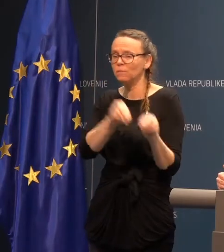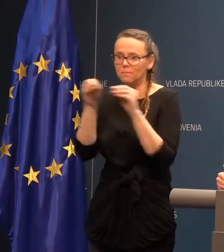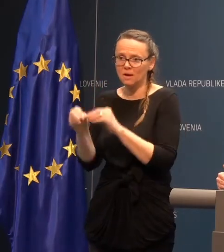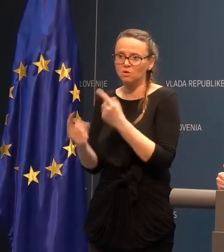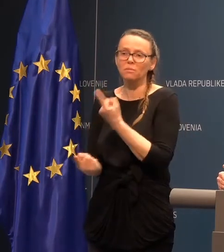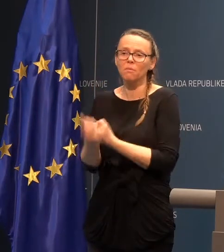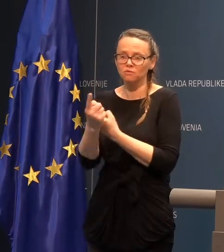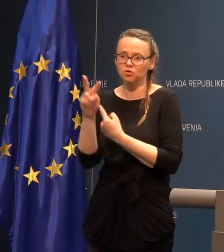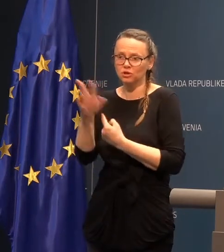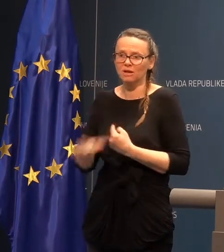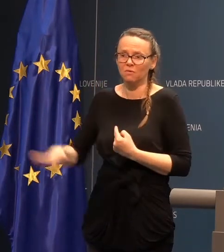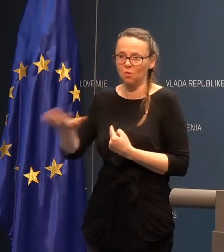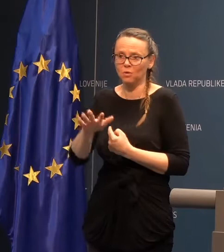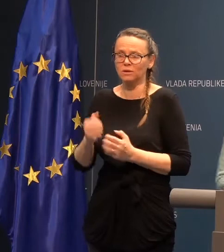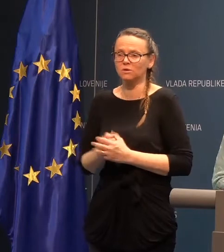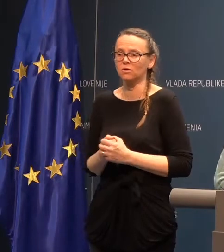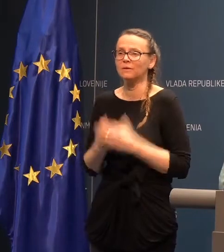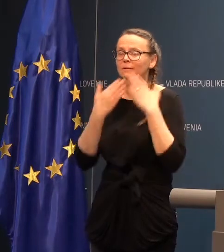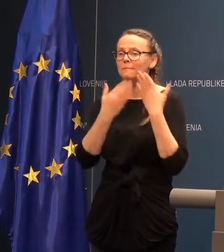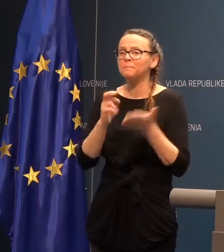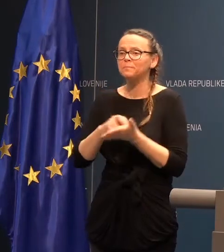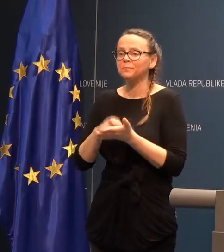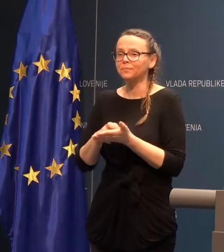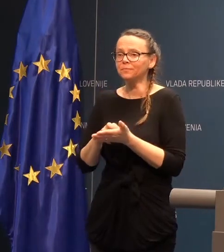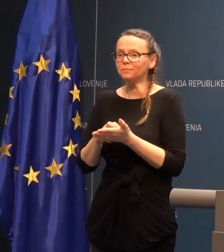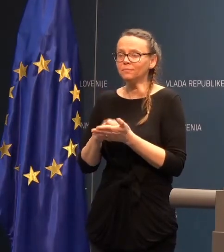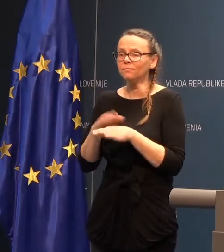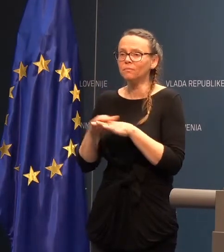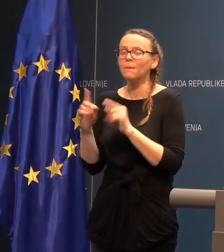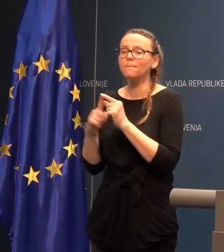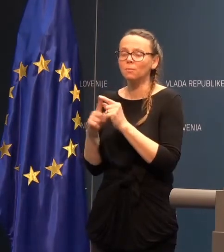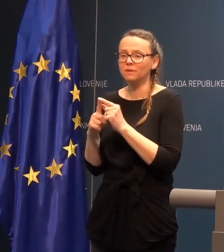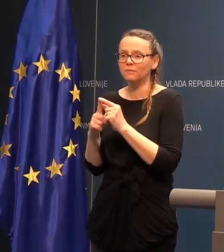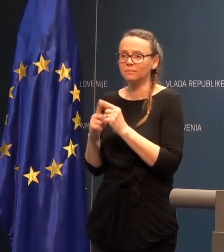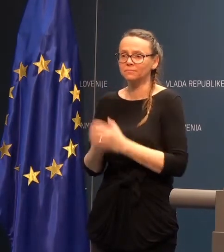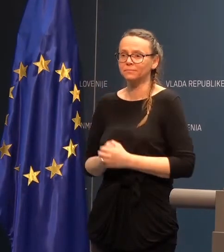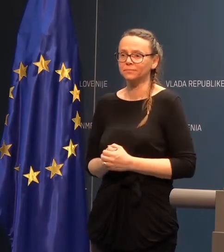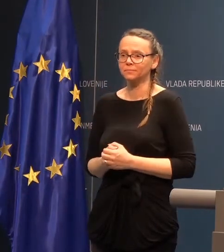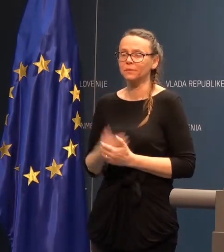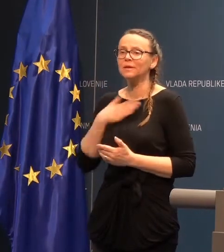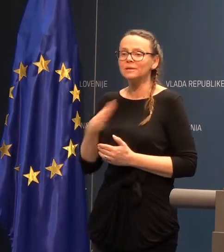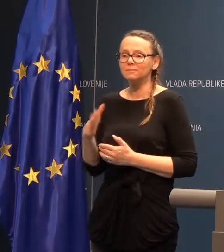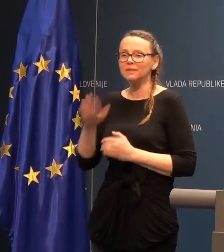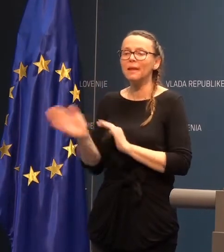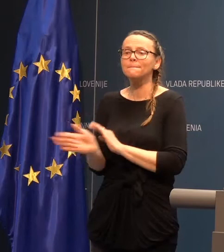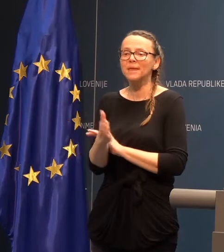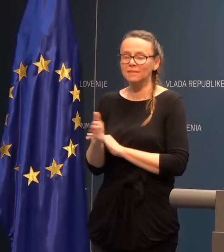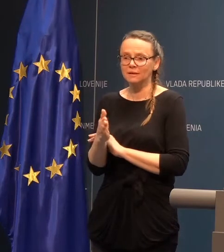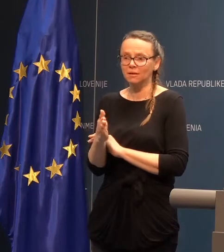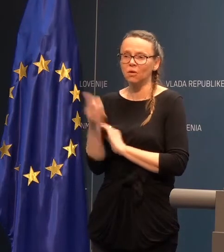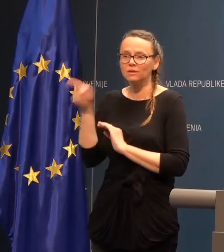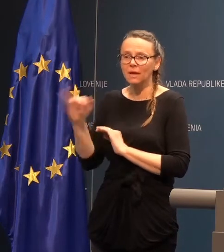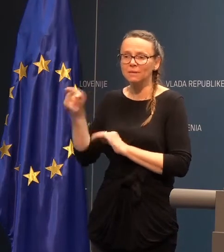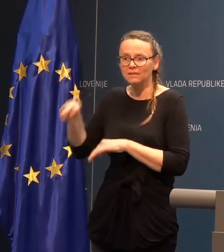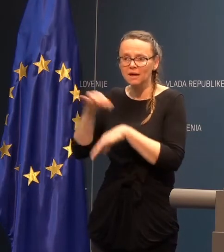pozočitelja v okolici. Hvala, zdaj imamo še te, pardon, pop, te izboljete. Spet na Mekliko, tam je sicer